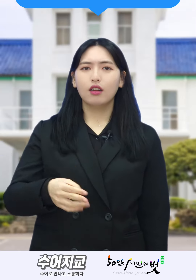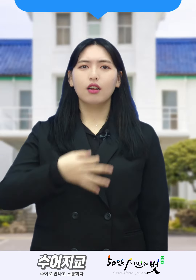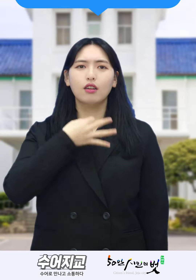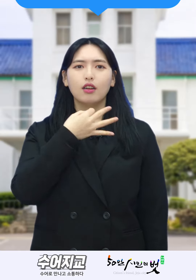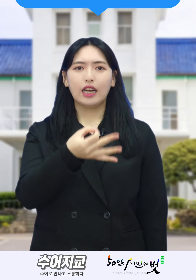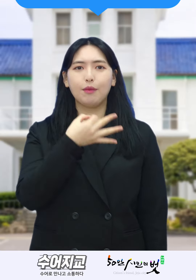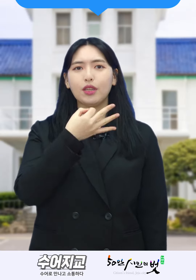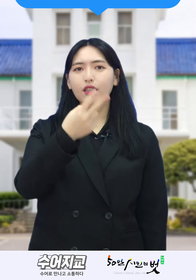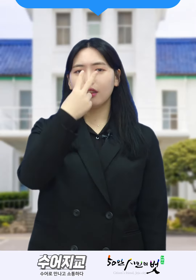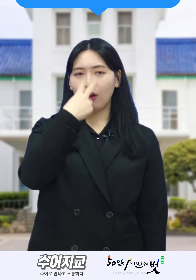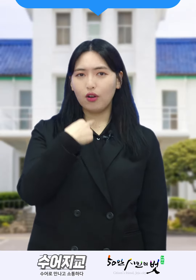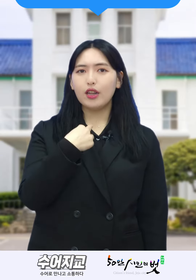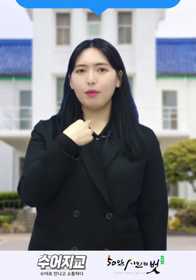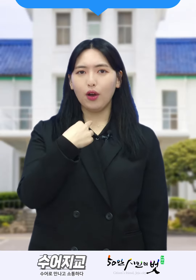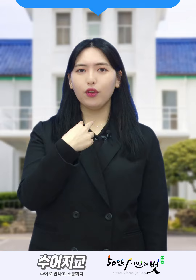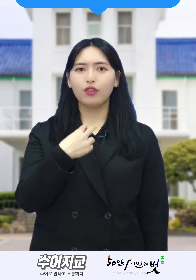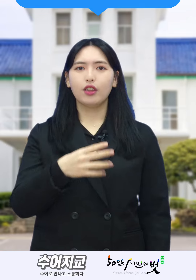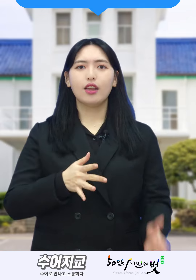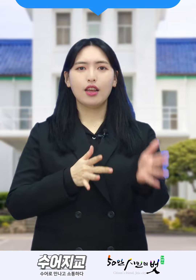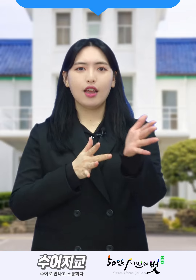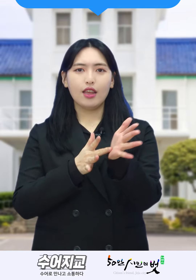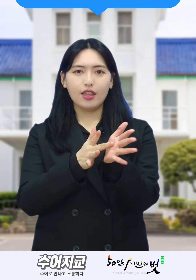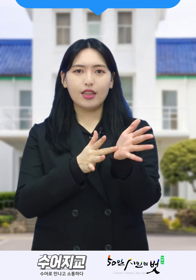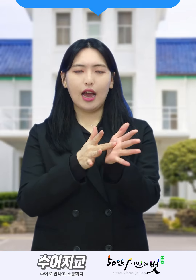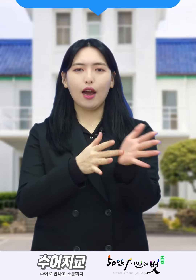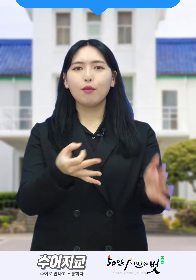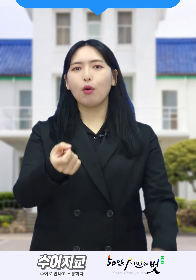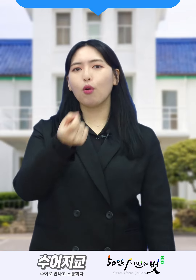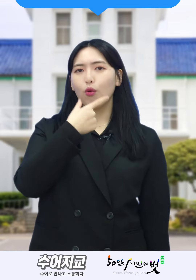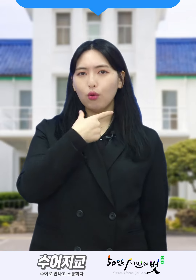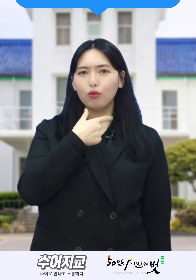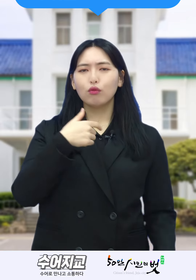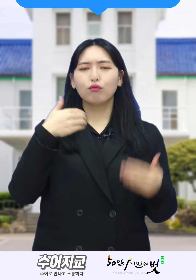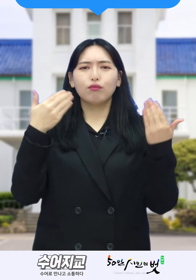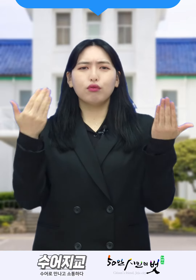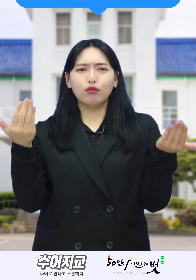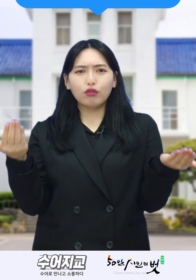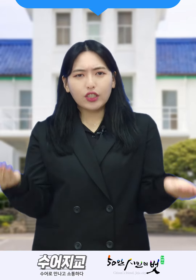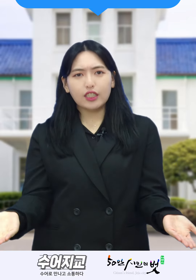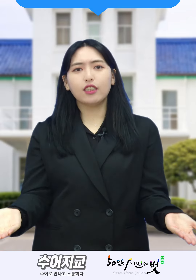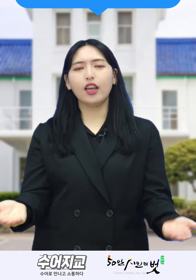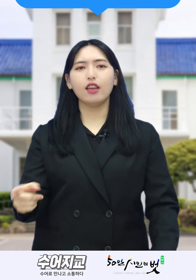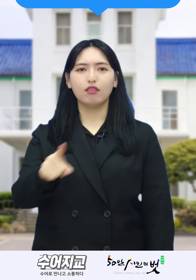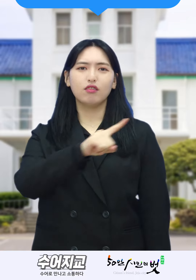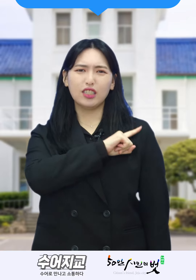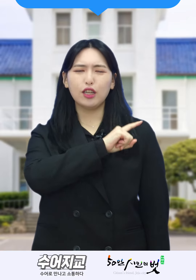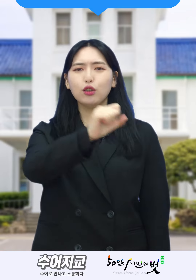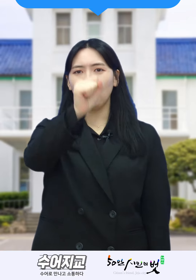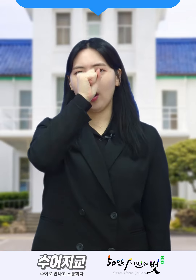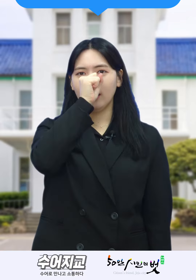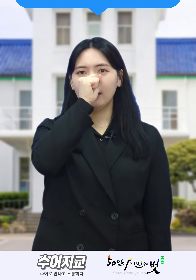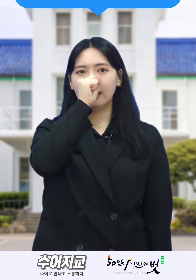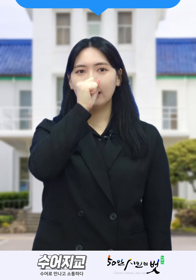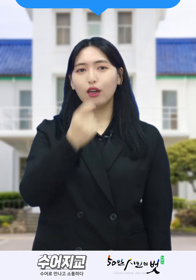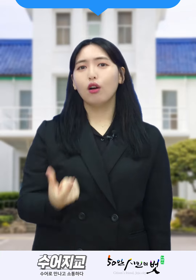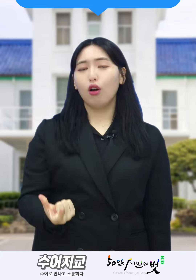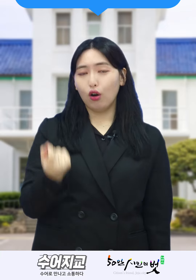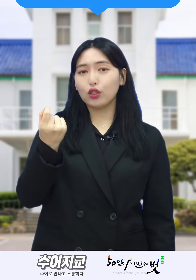감기 걸리면 양 먹고 푹 쉬는 게 제일 좋아. 어서